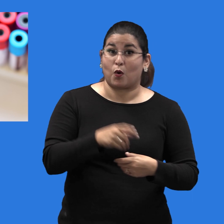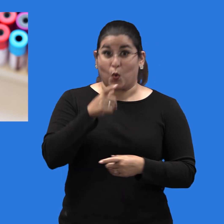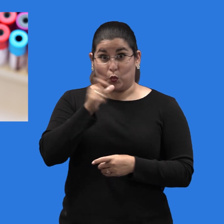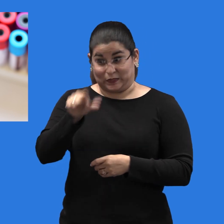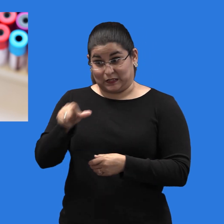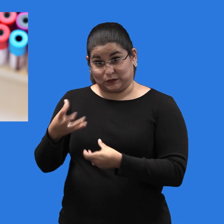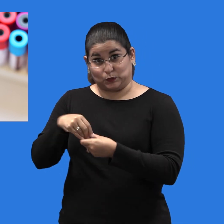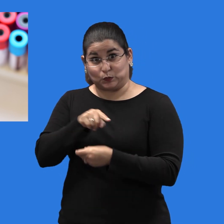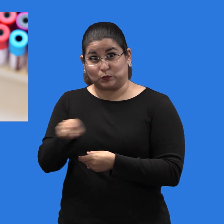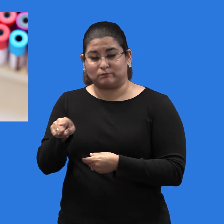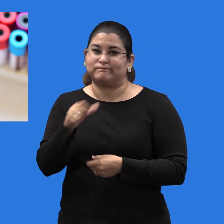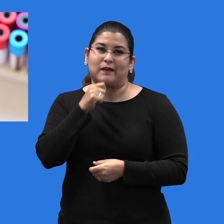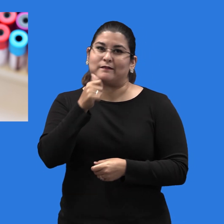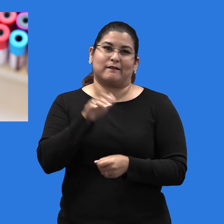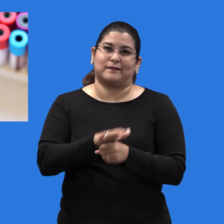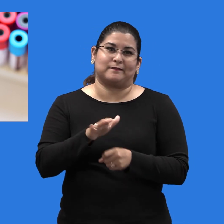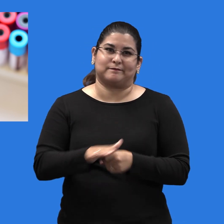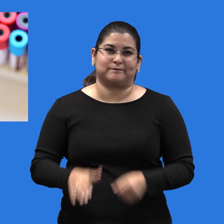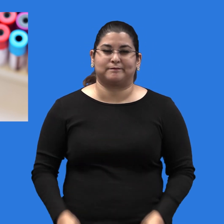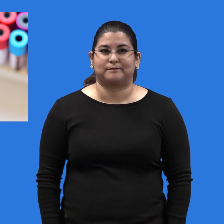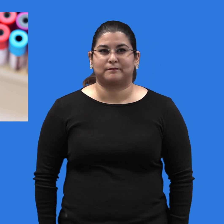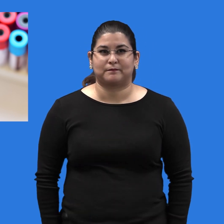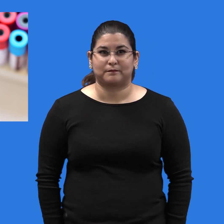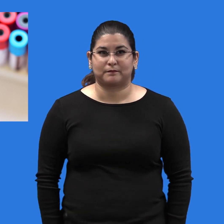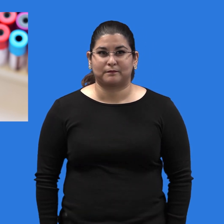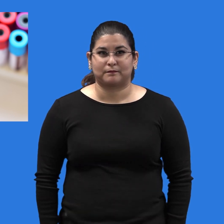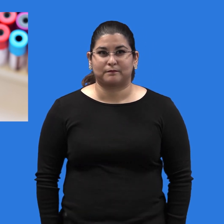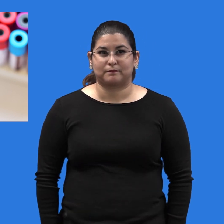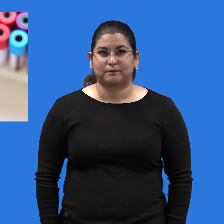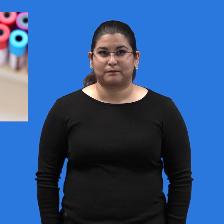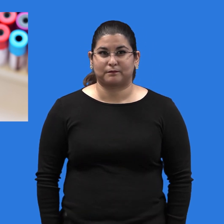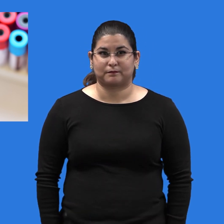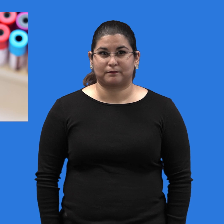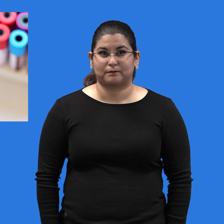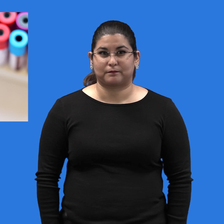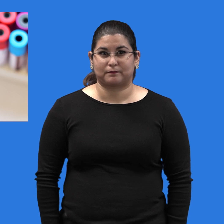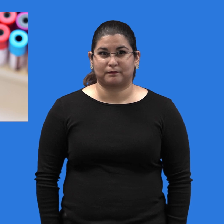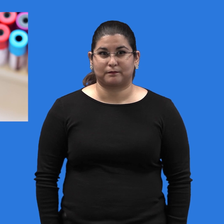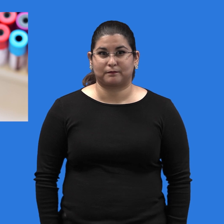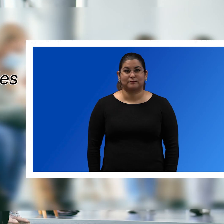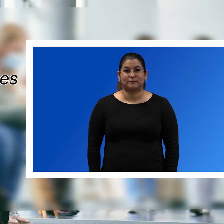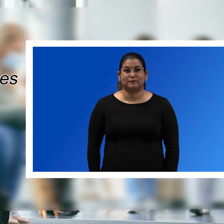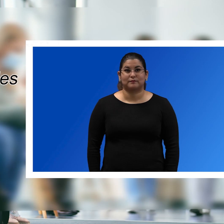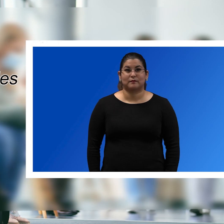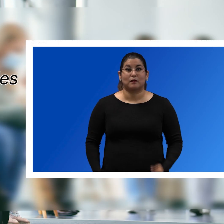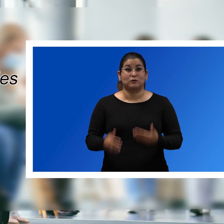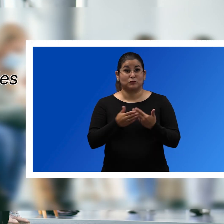tratamiento no se integra de manera rutinaria a la atención médica primaria. Lo que se puede hacer